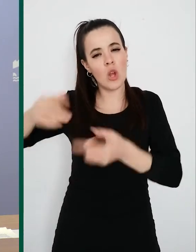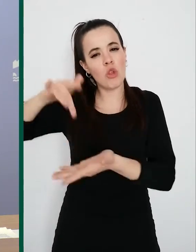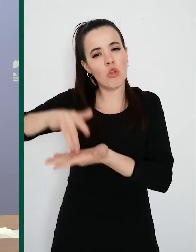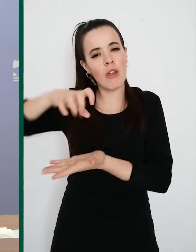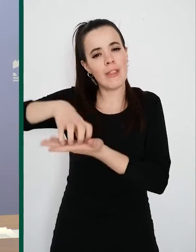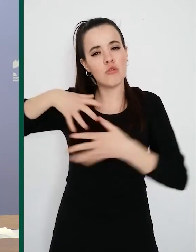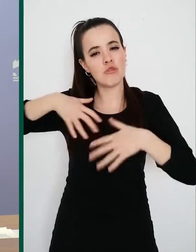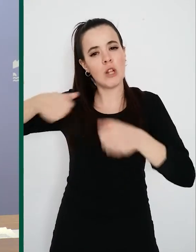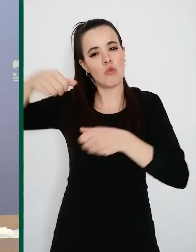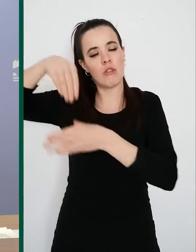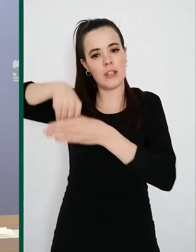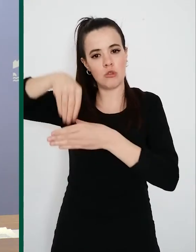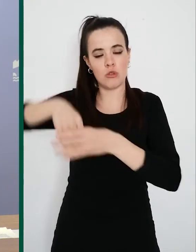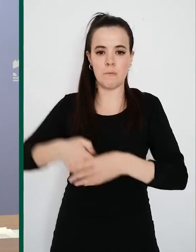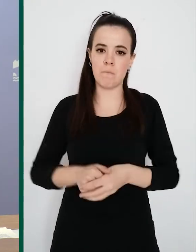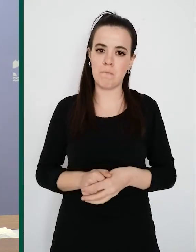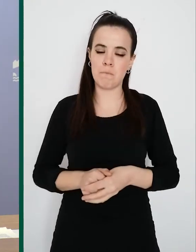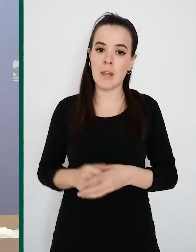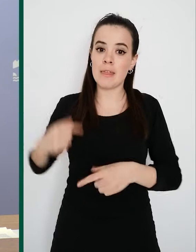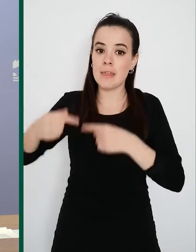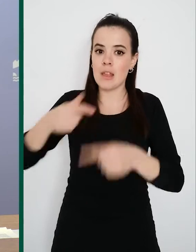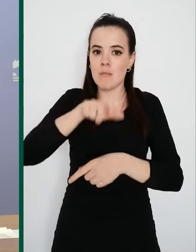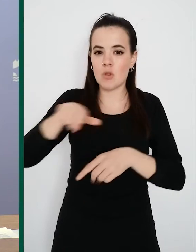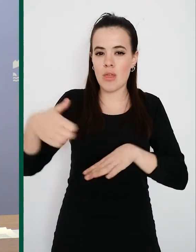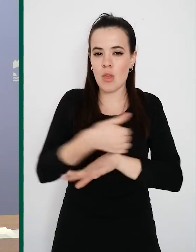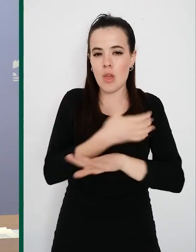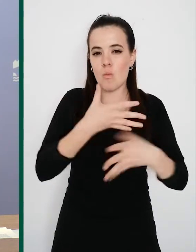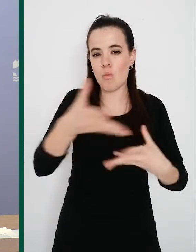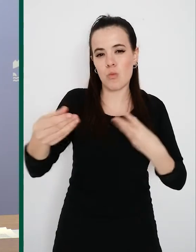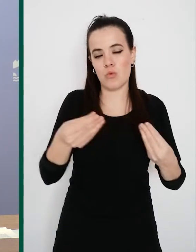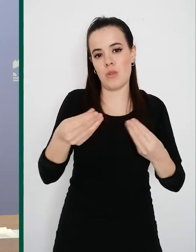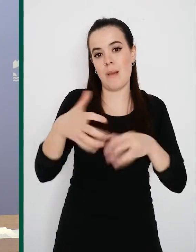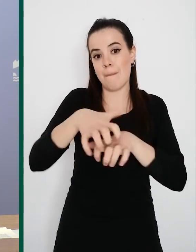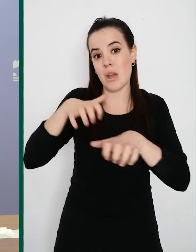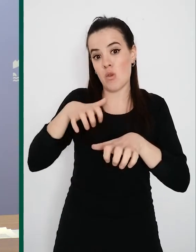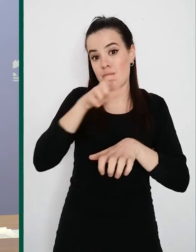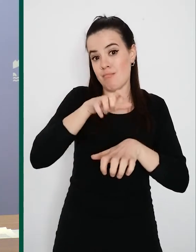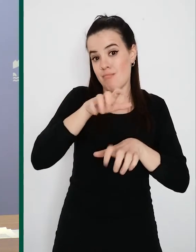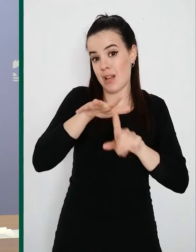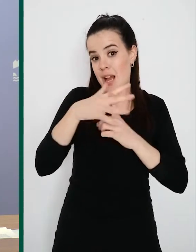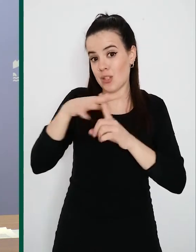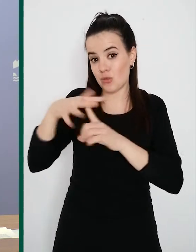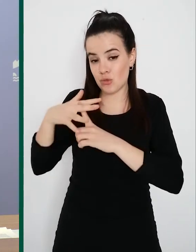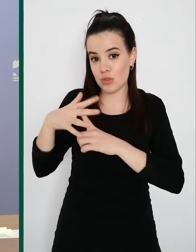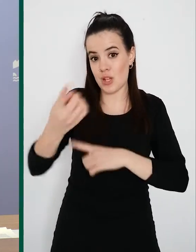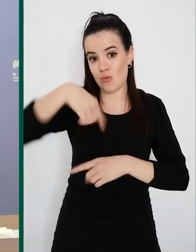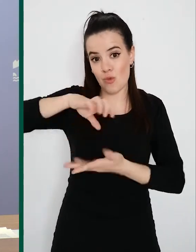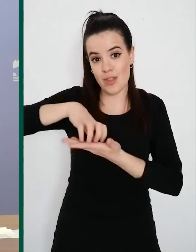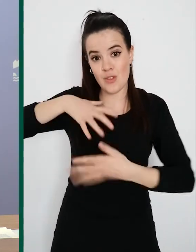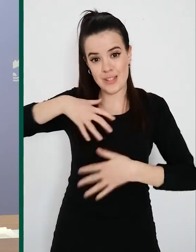primaria. En el día a día de muchos ciudadanos y en la inmensa mayoría de los casos, es en nuestros centros de salud, en